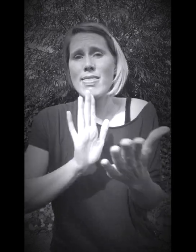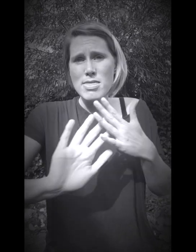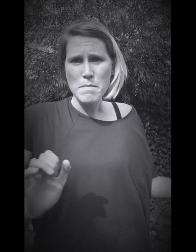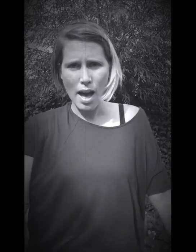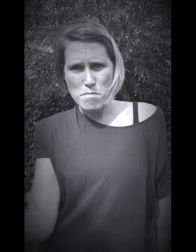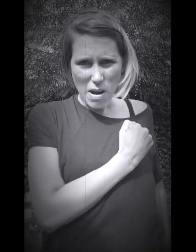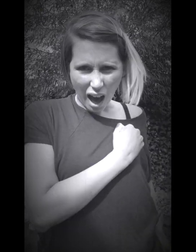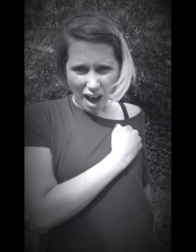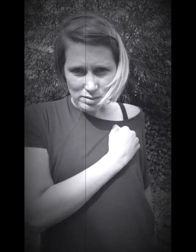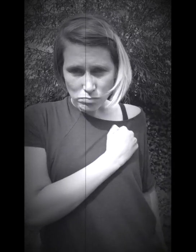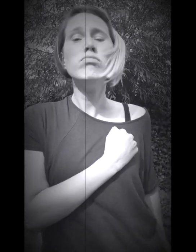en niemand bang